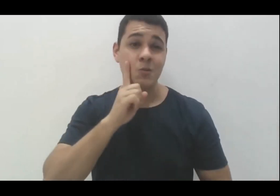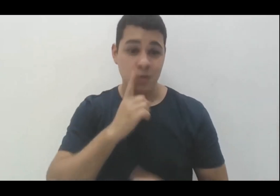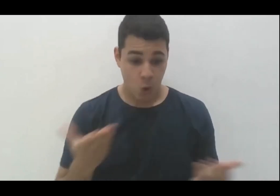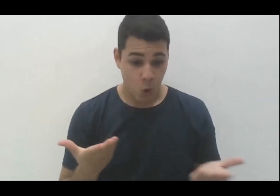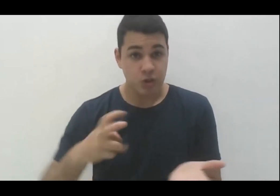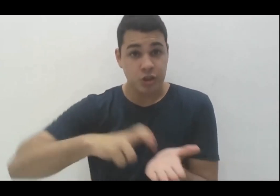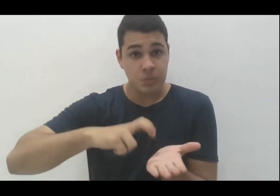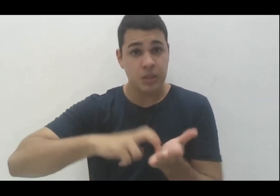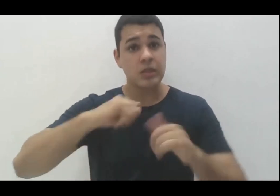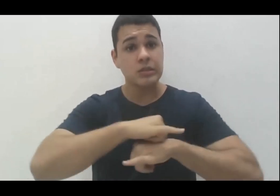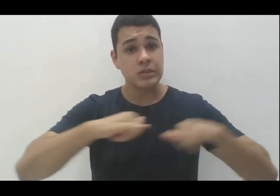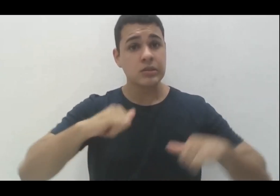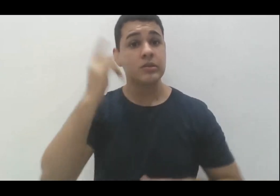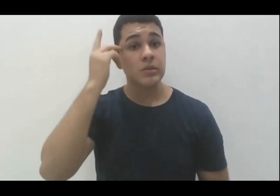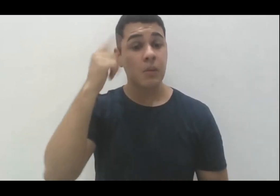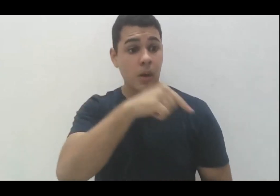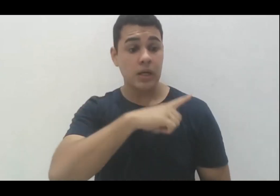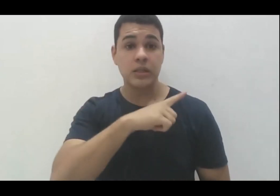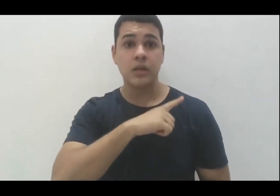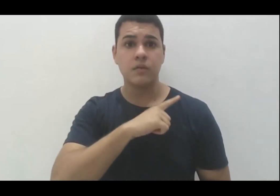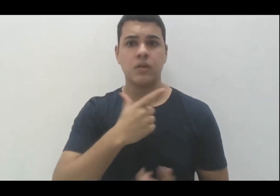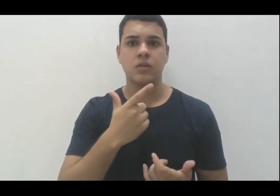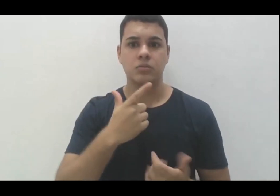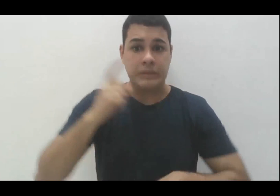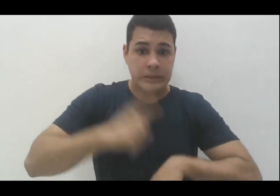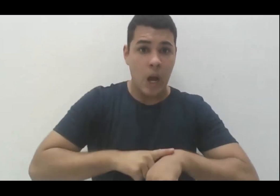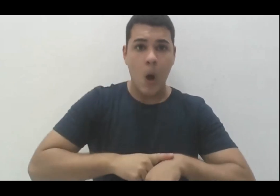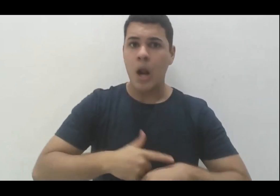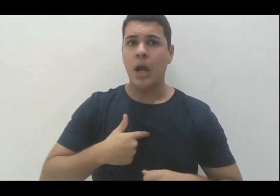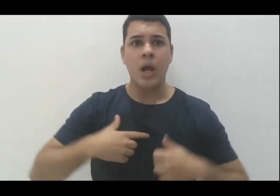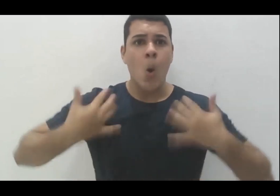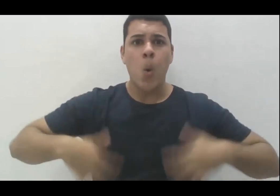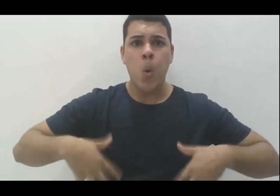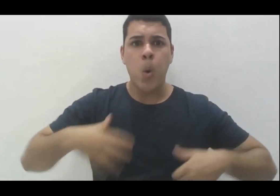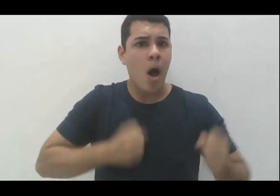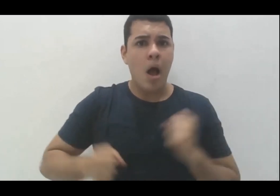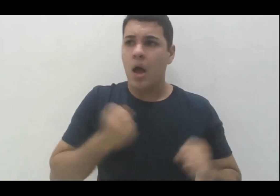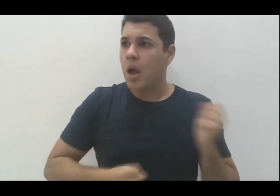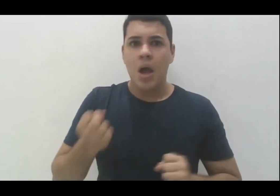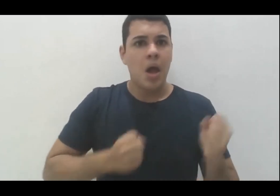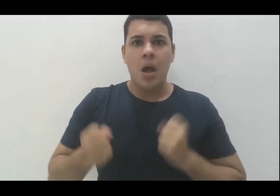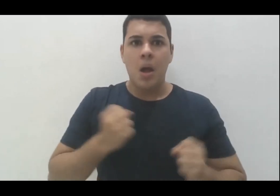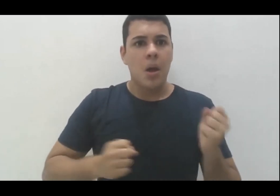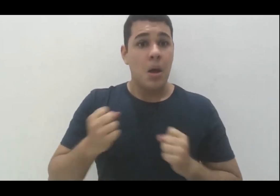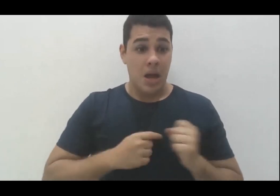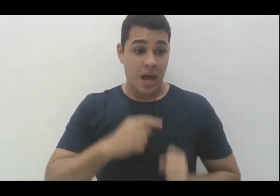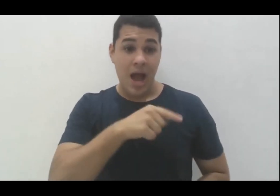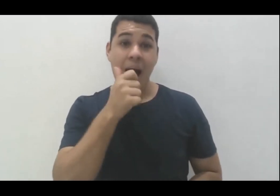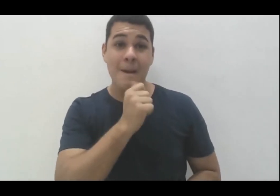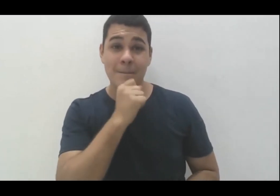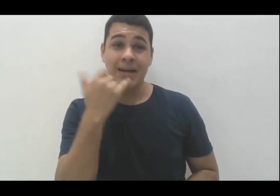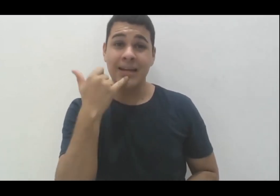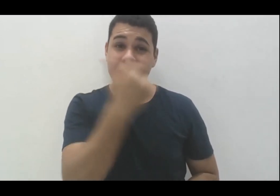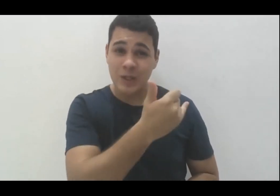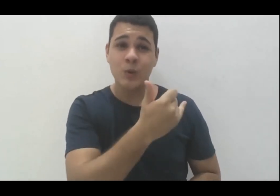Folha de São Paulo, ele estava em surto, e a mãe ligou para a polícia pedindo ajuda,